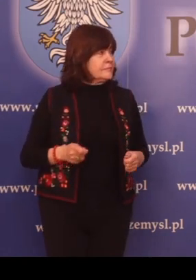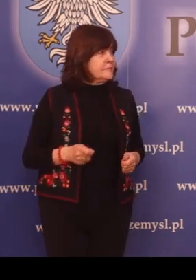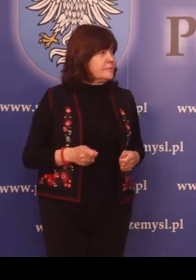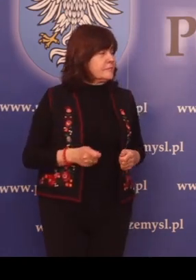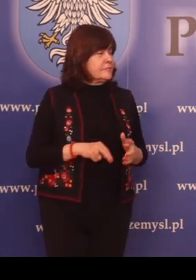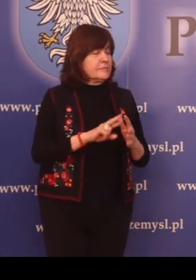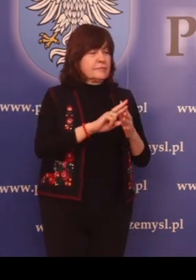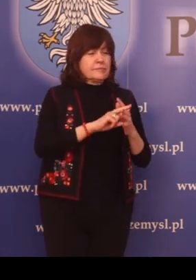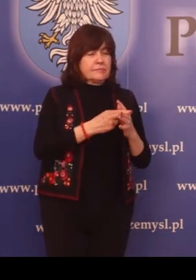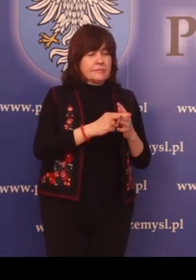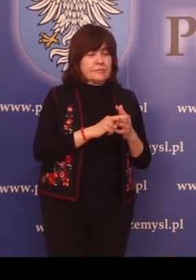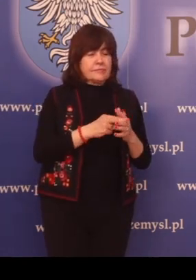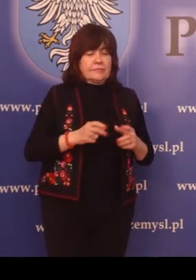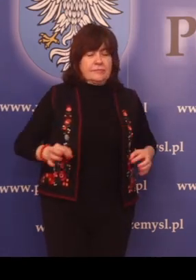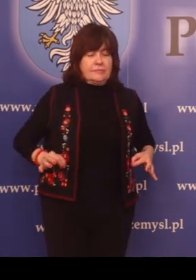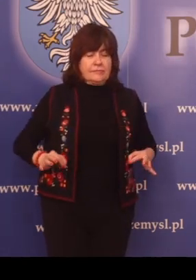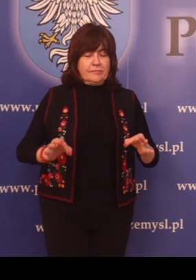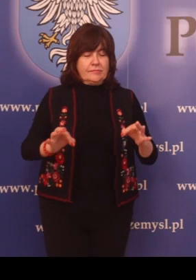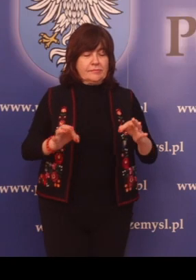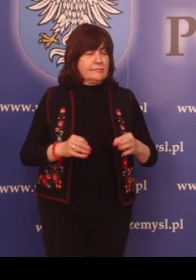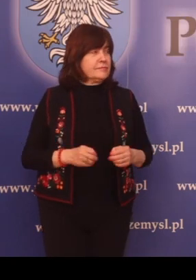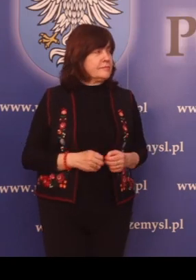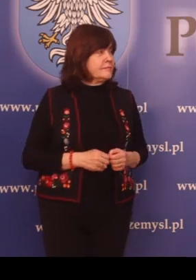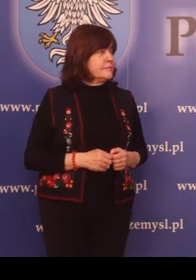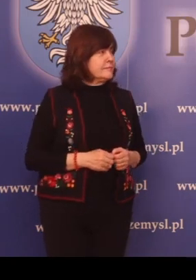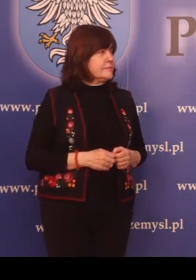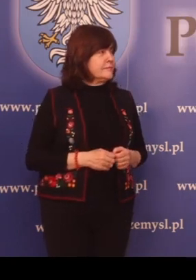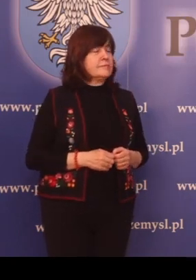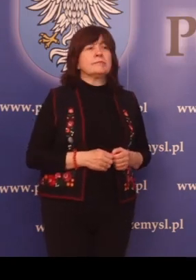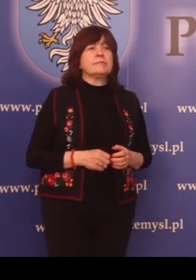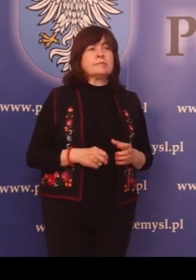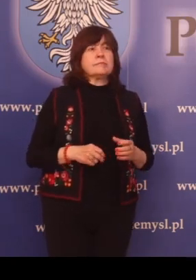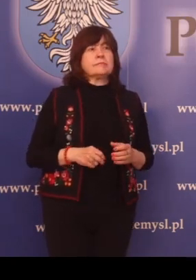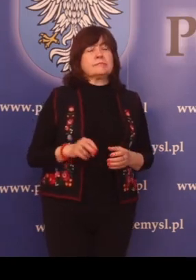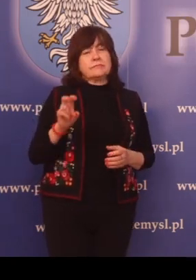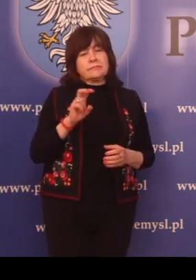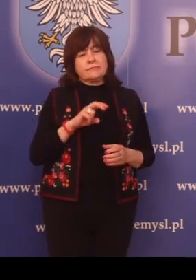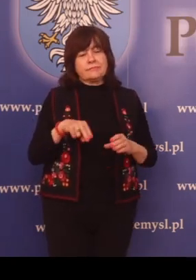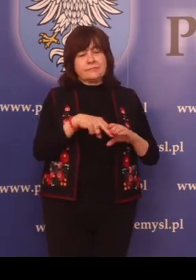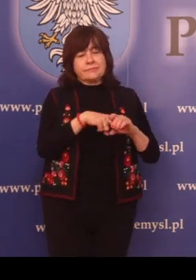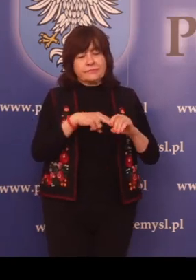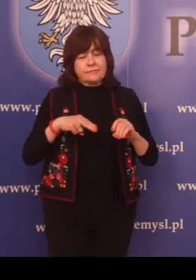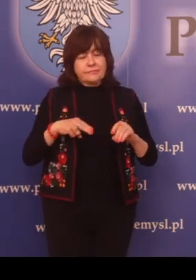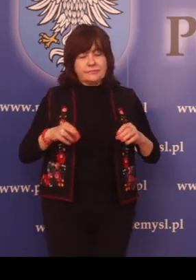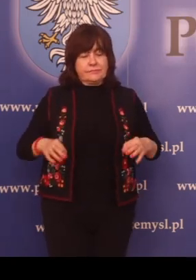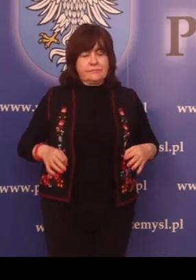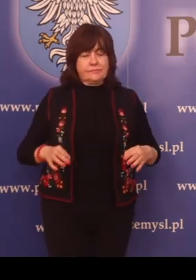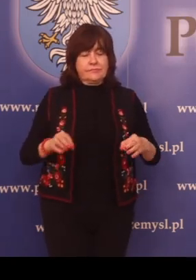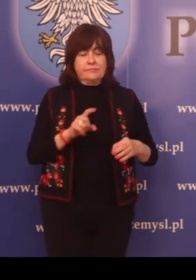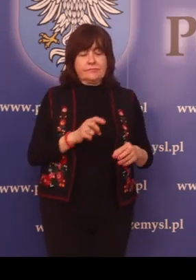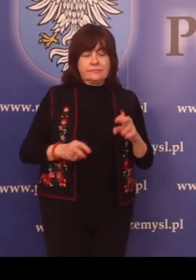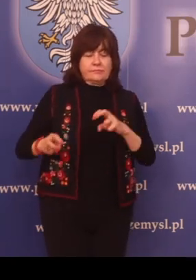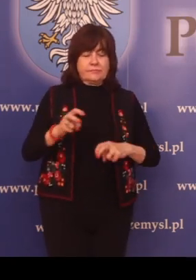Rejestracja pojazdów. Czasowe wycofanie pojazdów z ruchu.